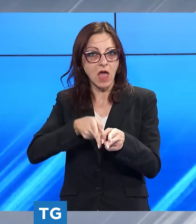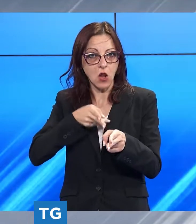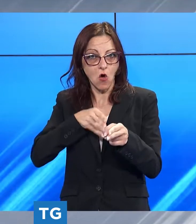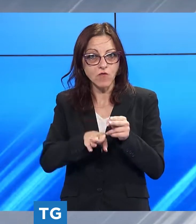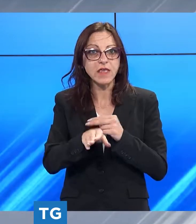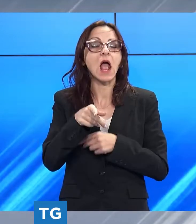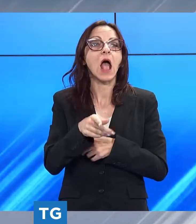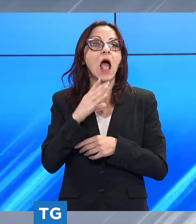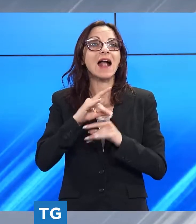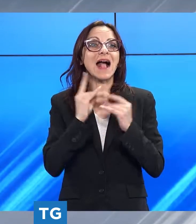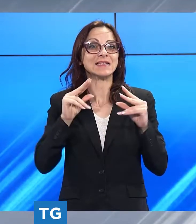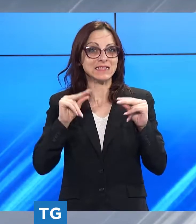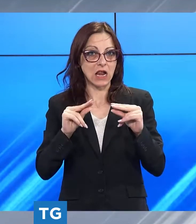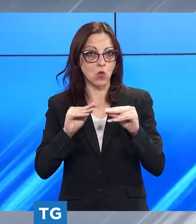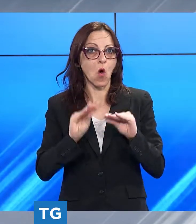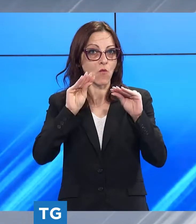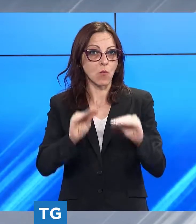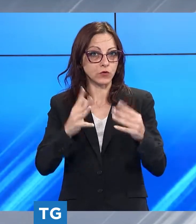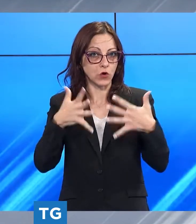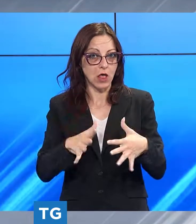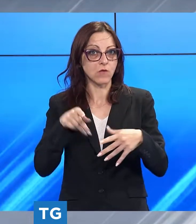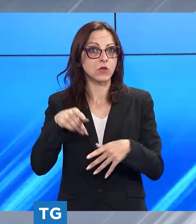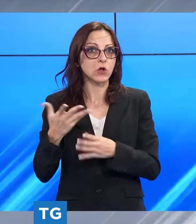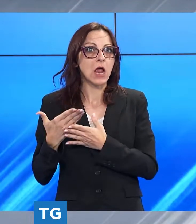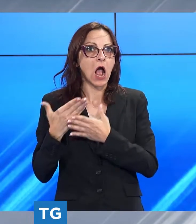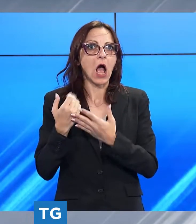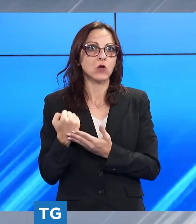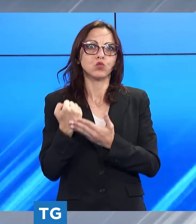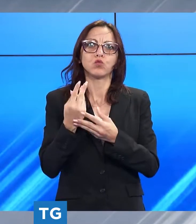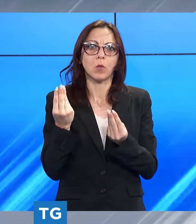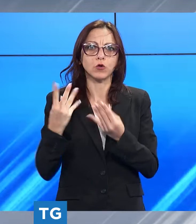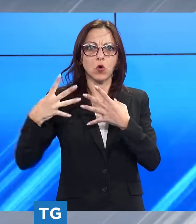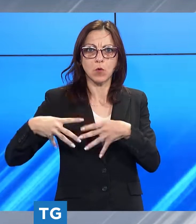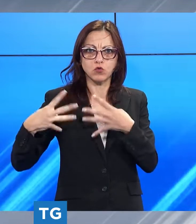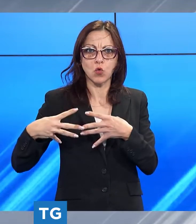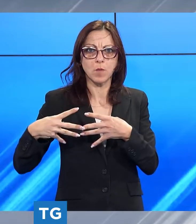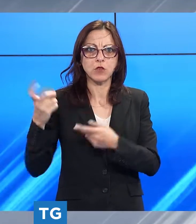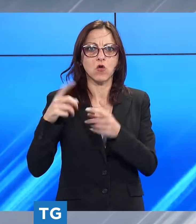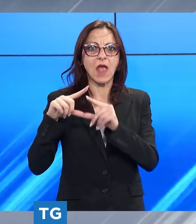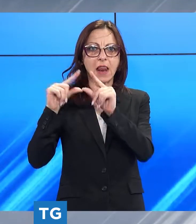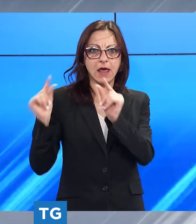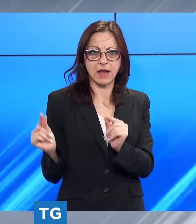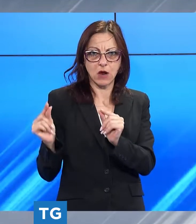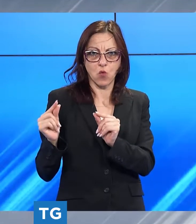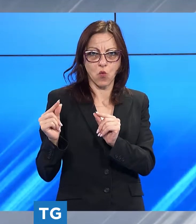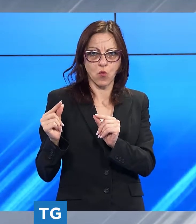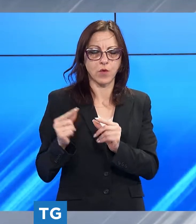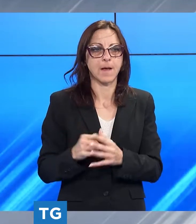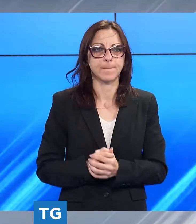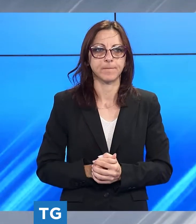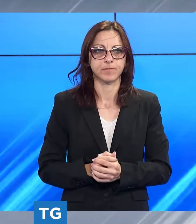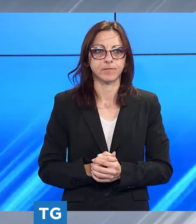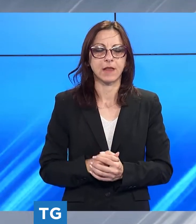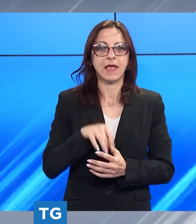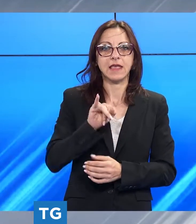arrivare un mezzo speciale dalla liguria ivan maraia a un passo dalla panchina rosso nera l